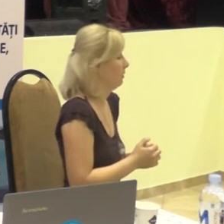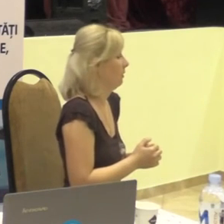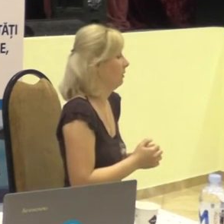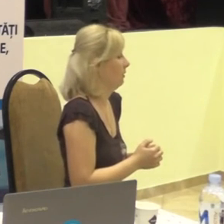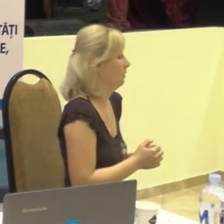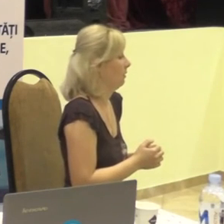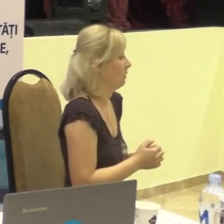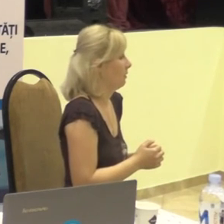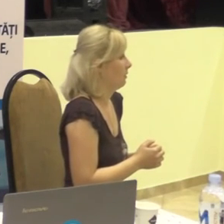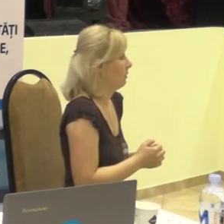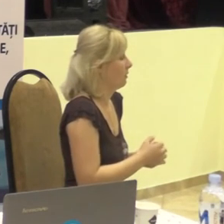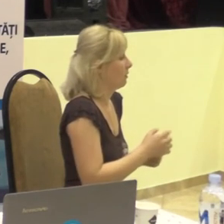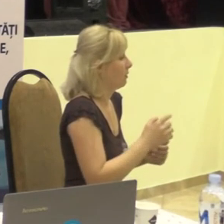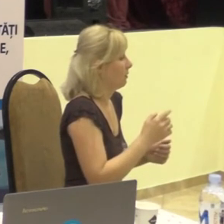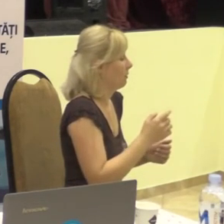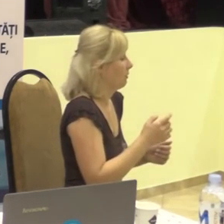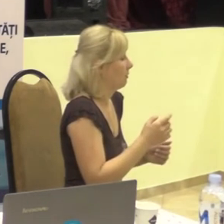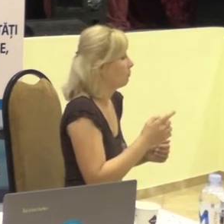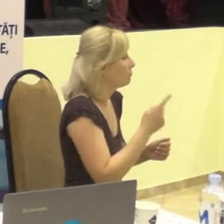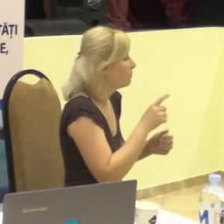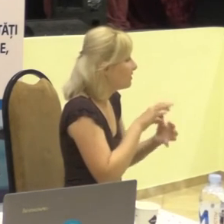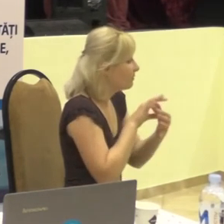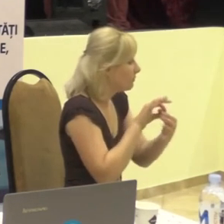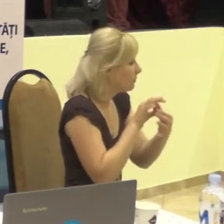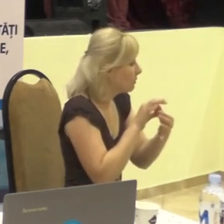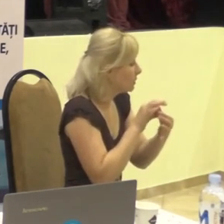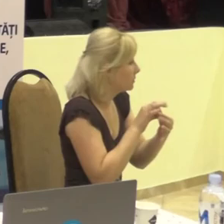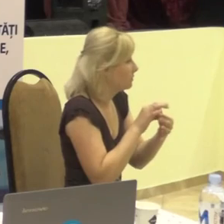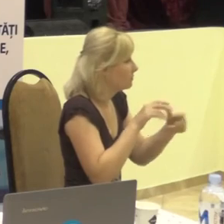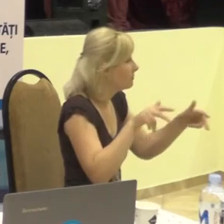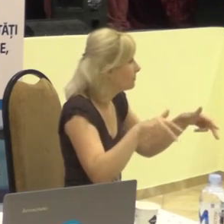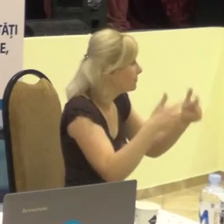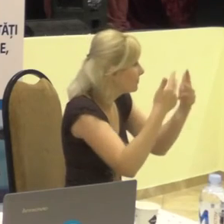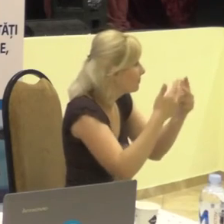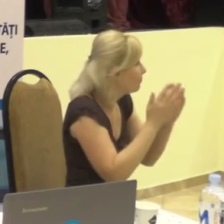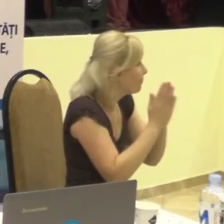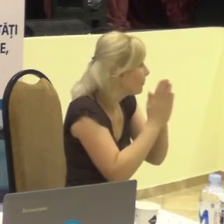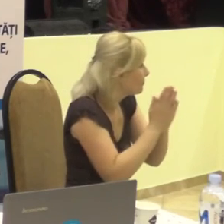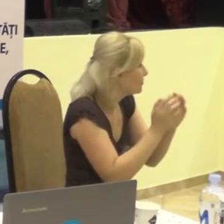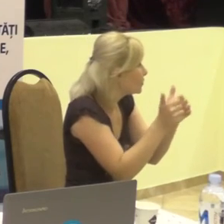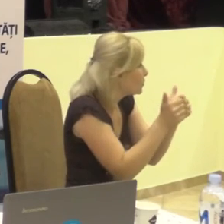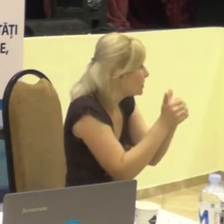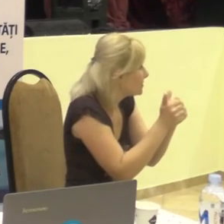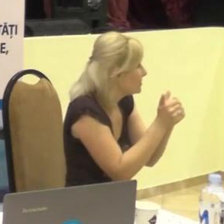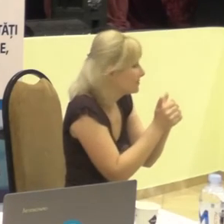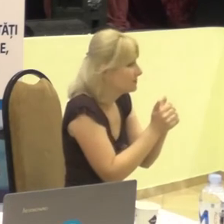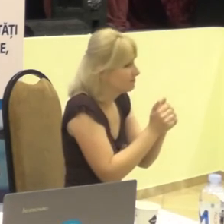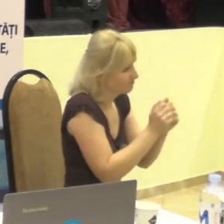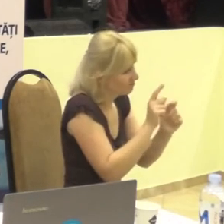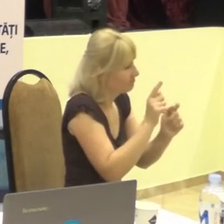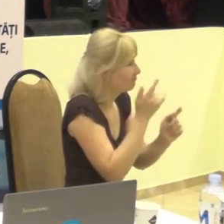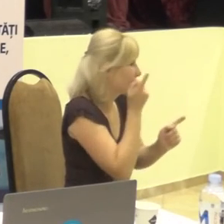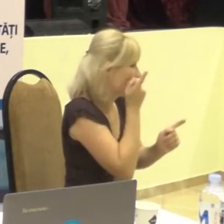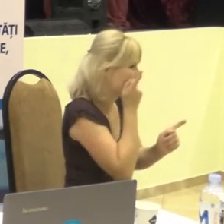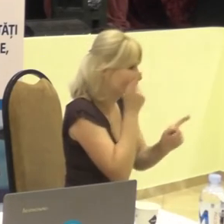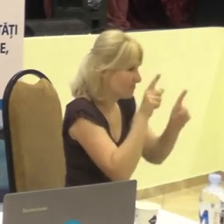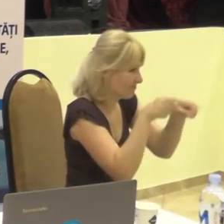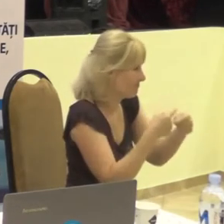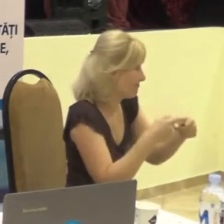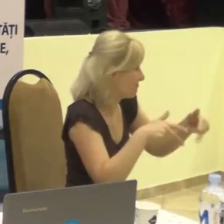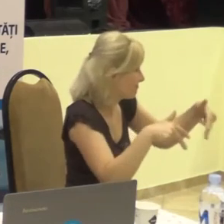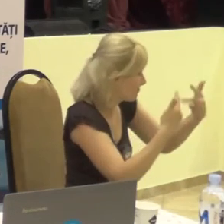inclusi poate că prin legătura cu interpreții la distanță care lucrau de